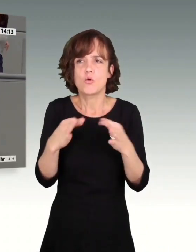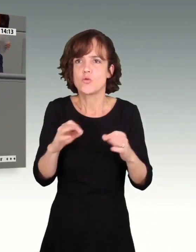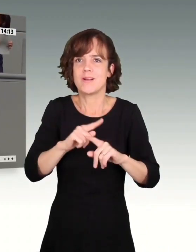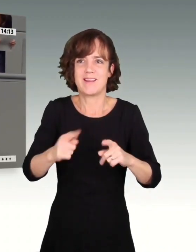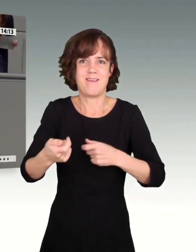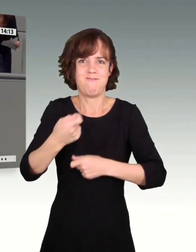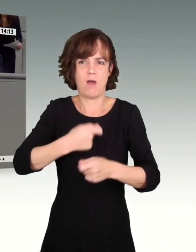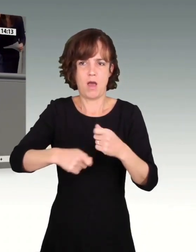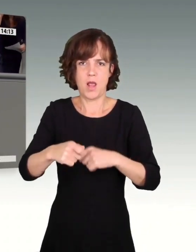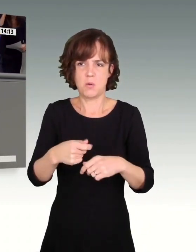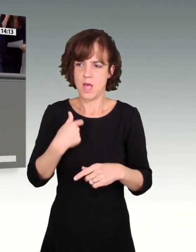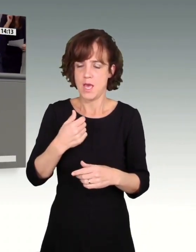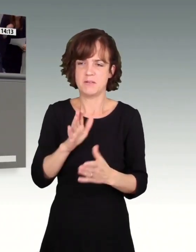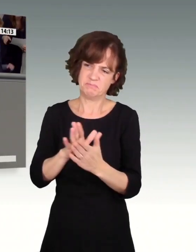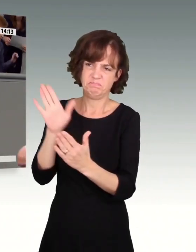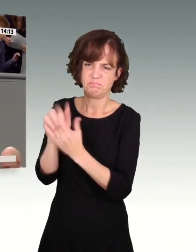nirgendwo.